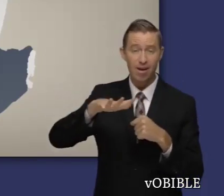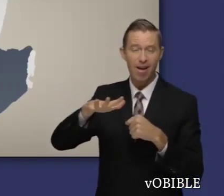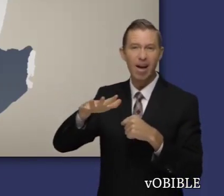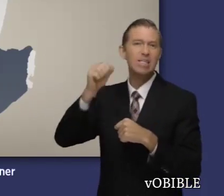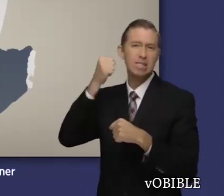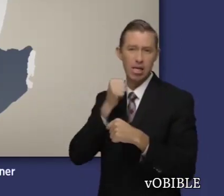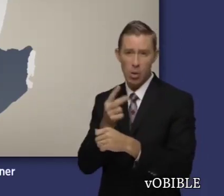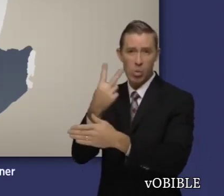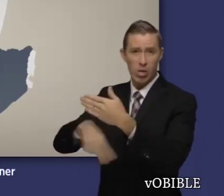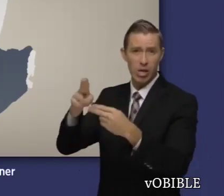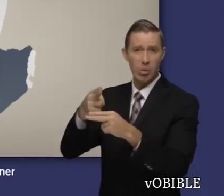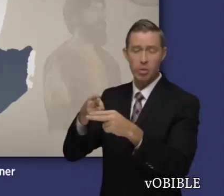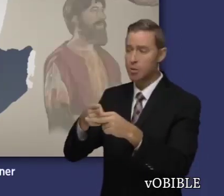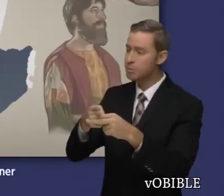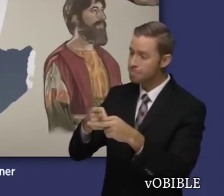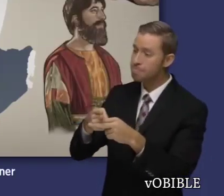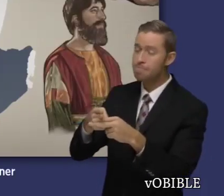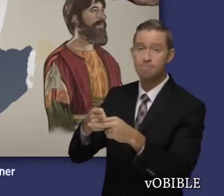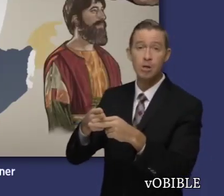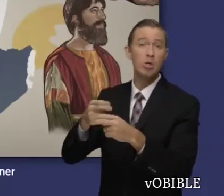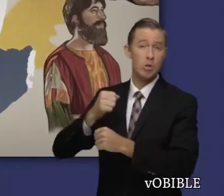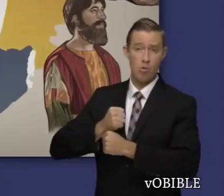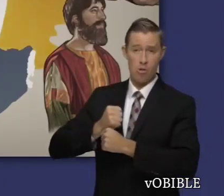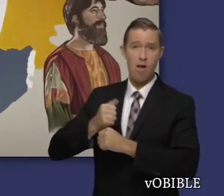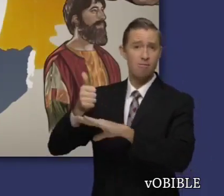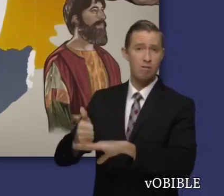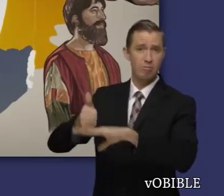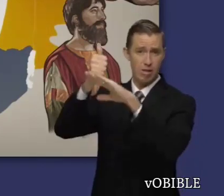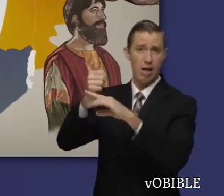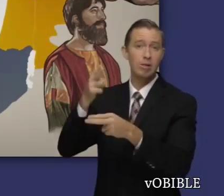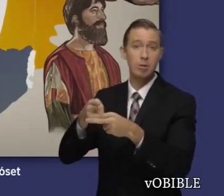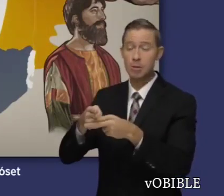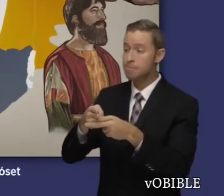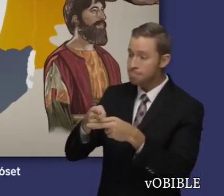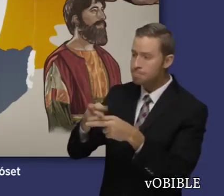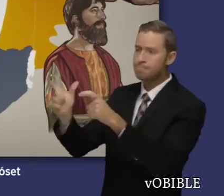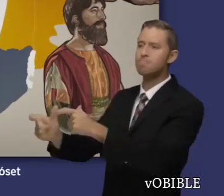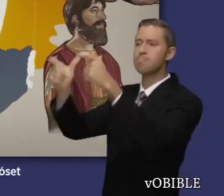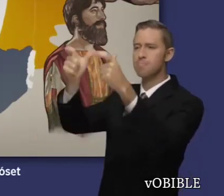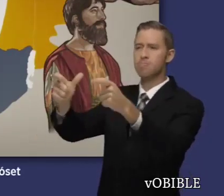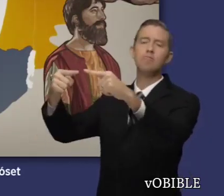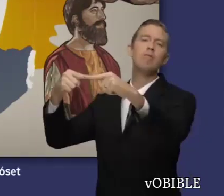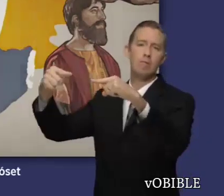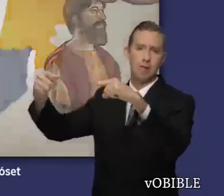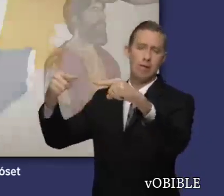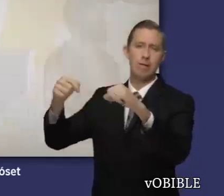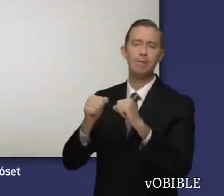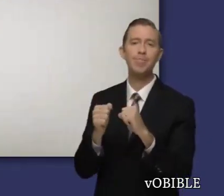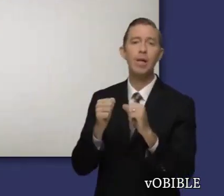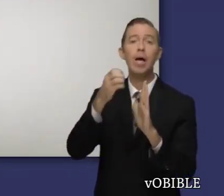Mientras tanto, Abner, el jefe del ejército de Saúl, nombra rey de las otras tribus a un hijo de Saúl, Isboset.